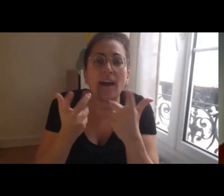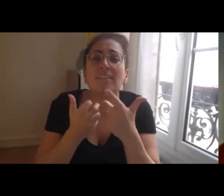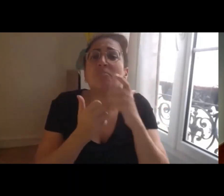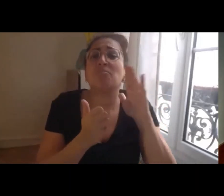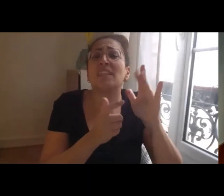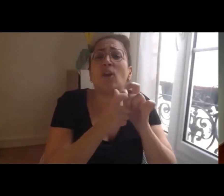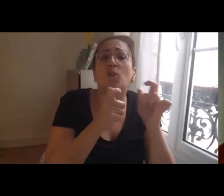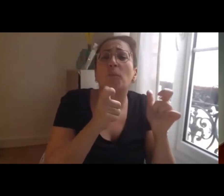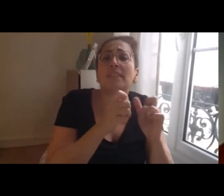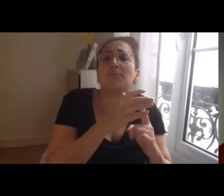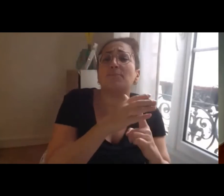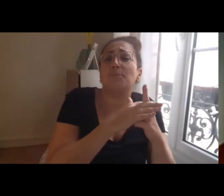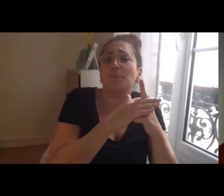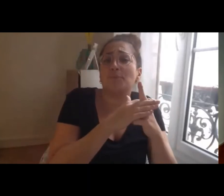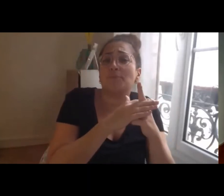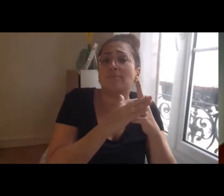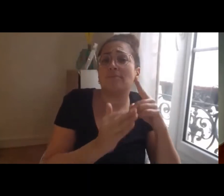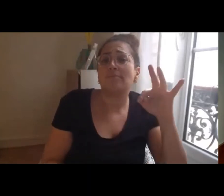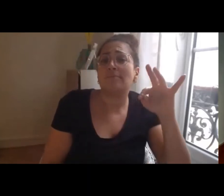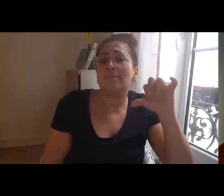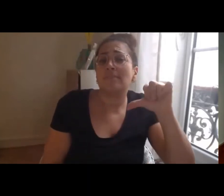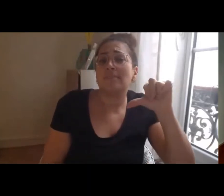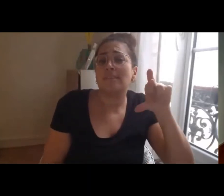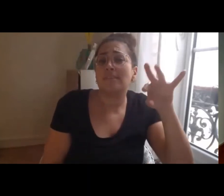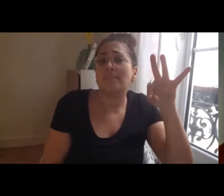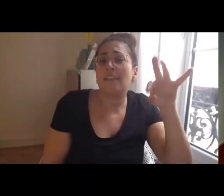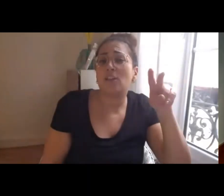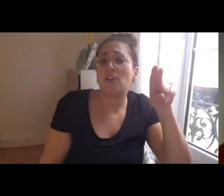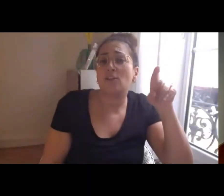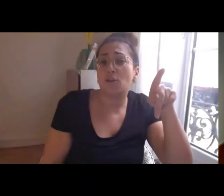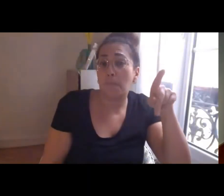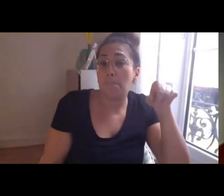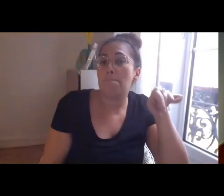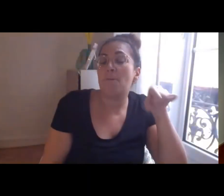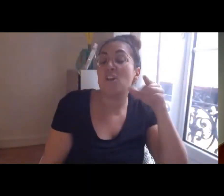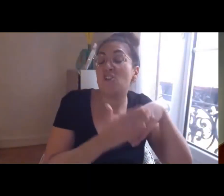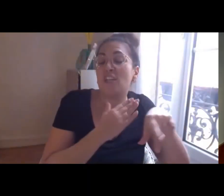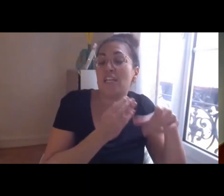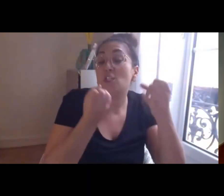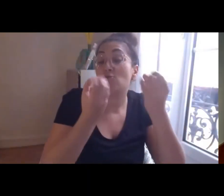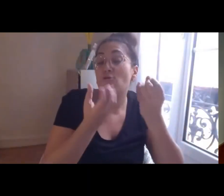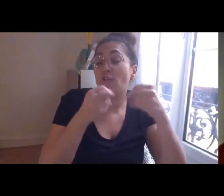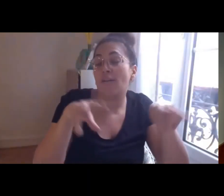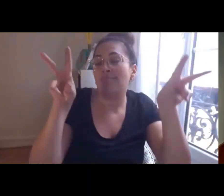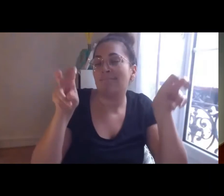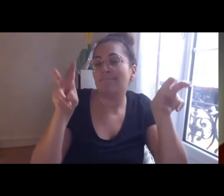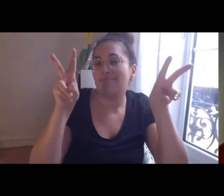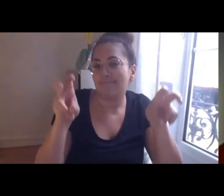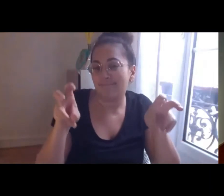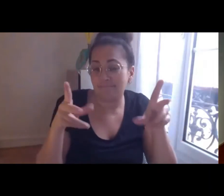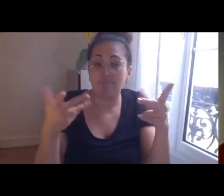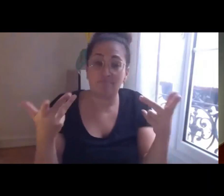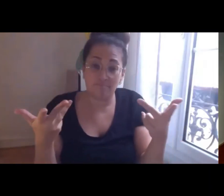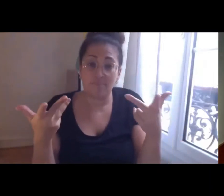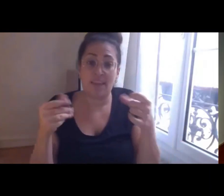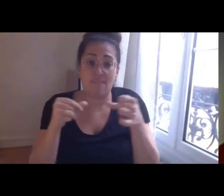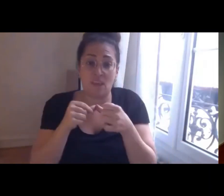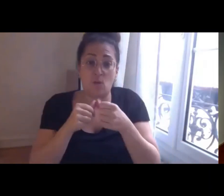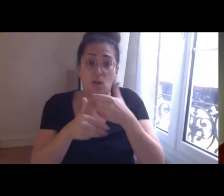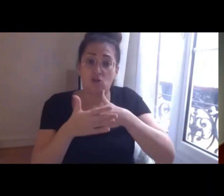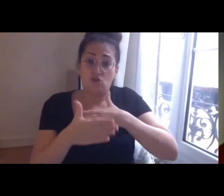tout cas, la GFIP, nous avons défini une thématique clé d'innovation pour les trois années et trois années à venir,